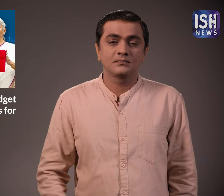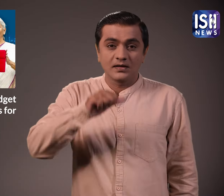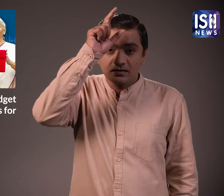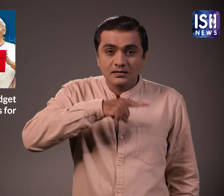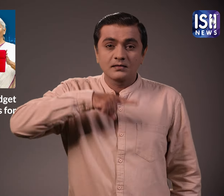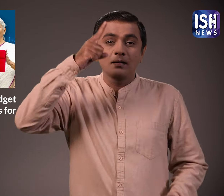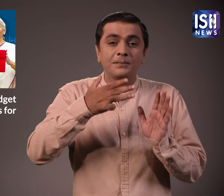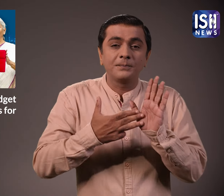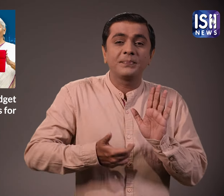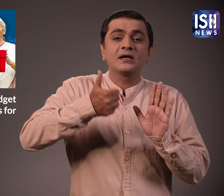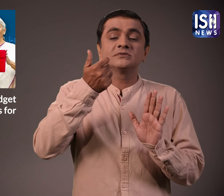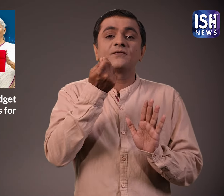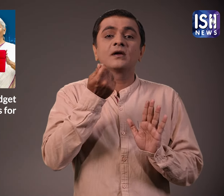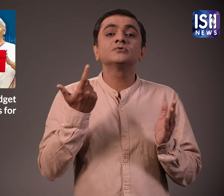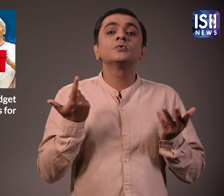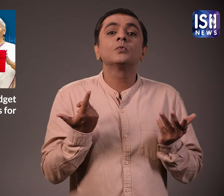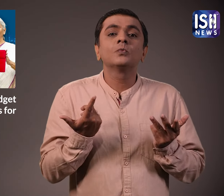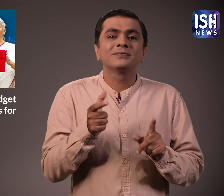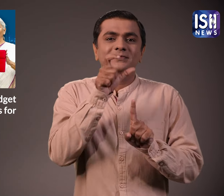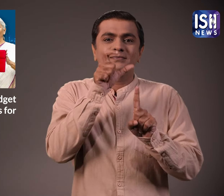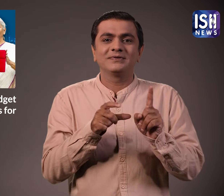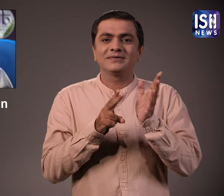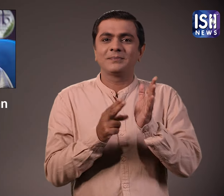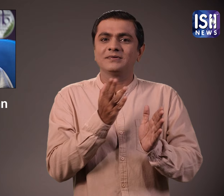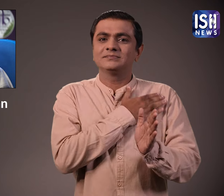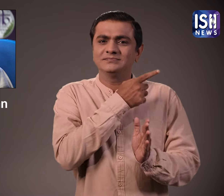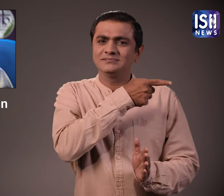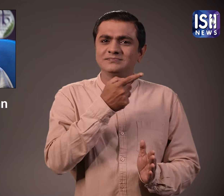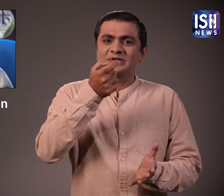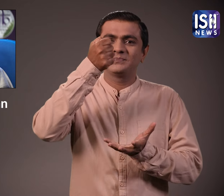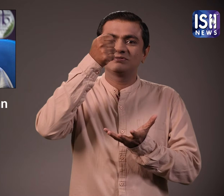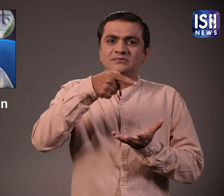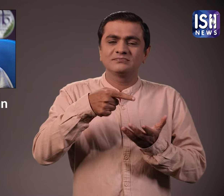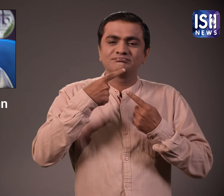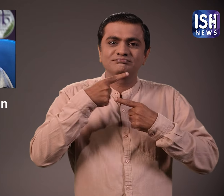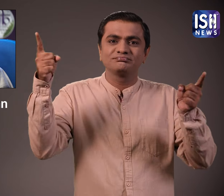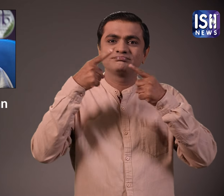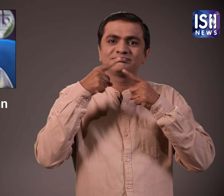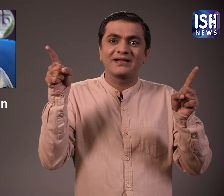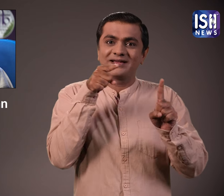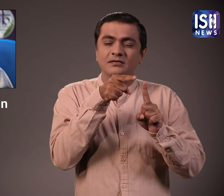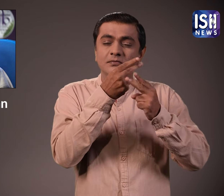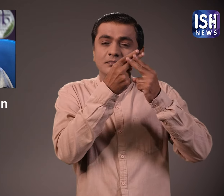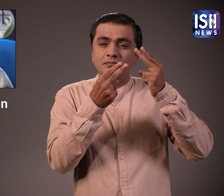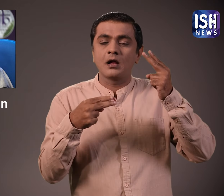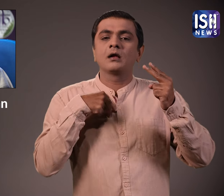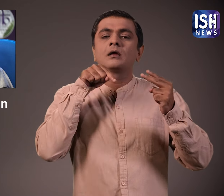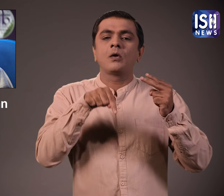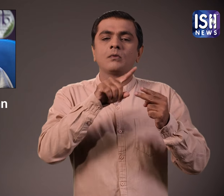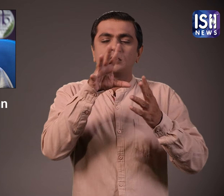भारत की वित्तमंत्री निर्मला सीता रमन ने हाल ही में केंद्रिय बजट की घोशना की अब मैं आपको इसके बारे में थोड़ा